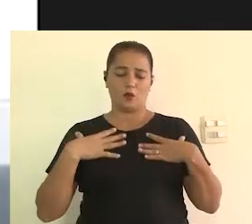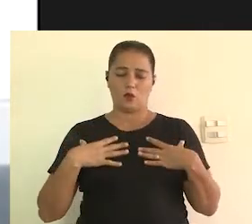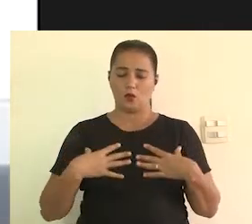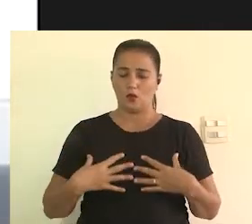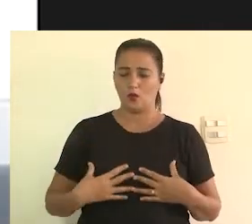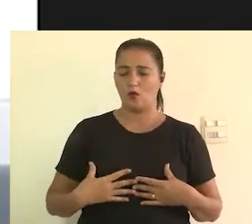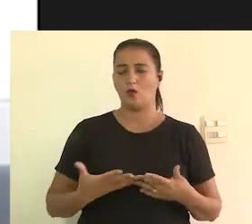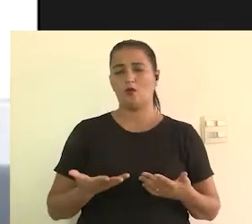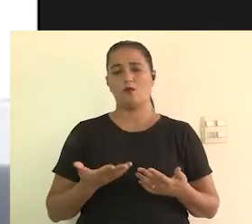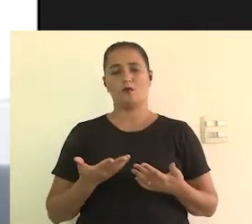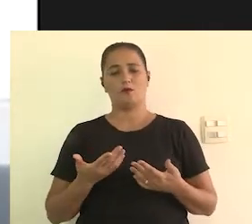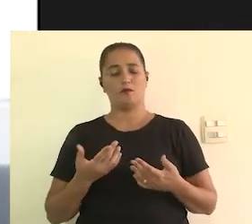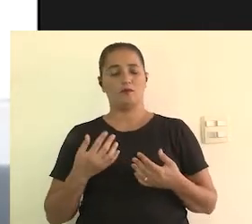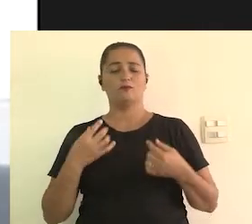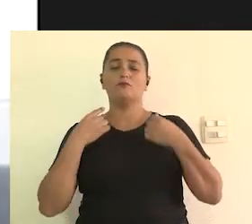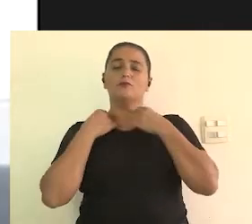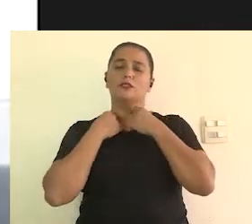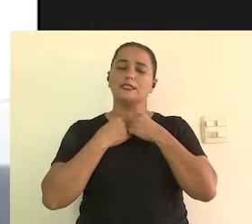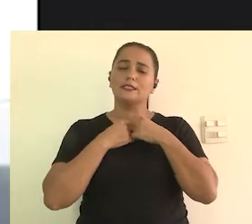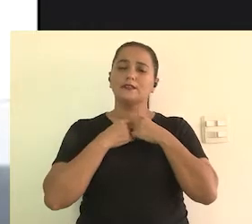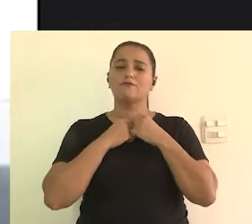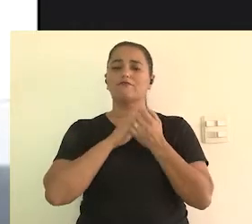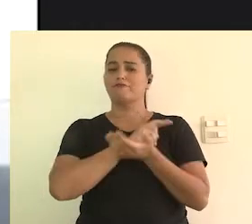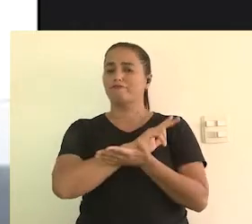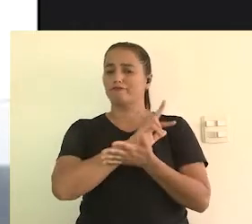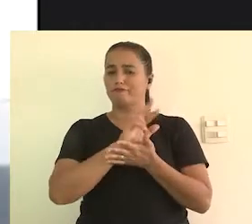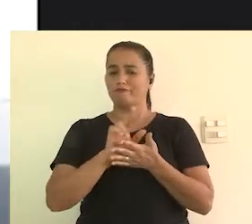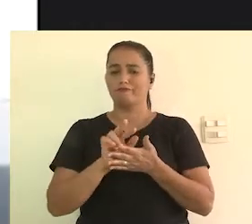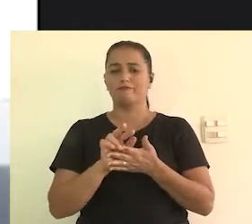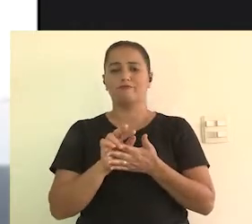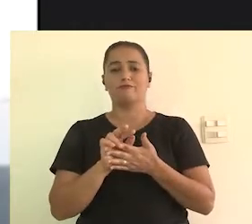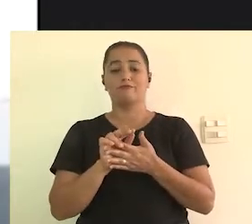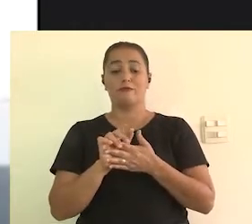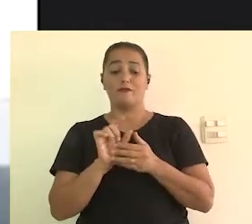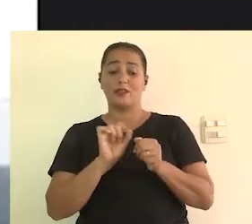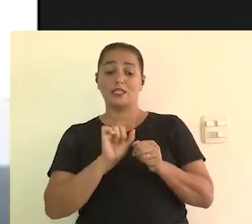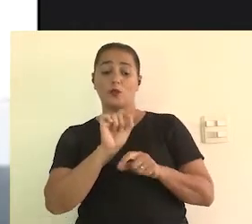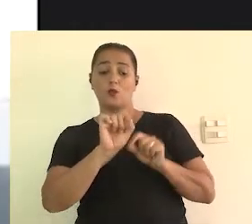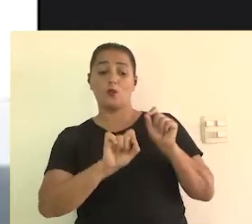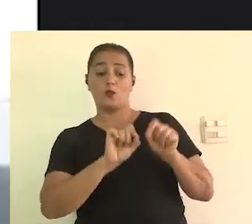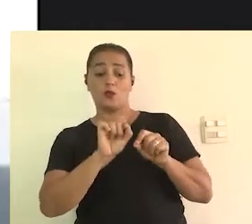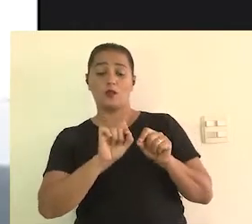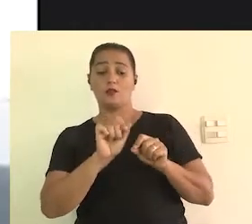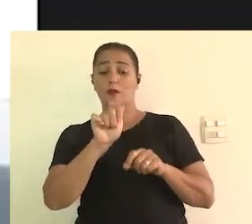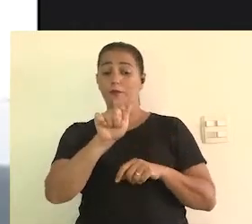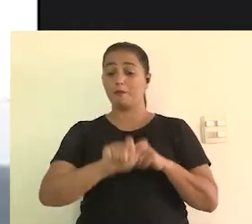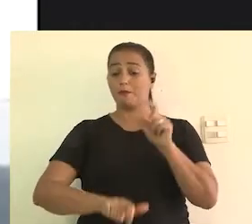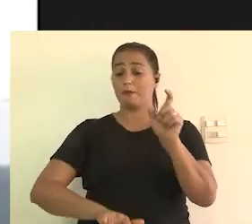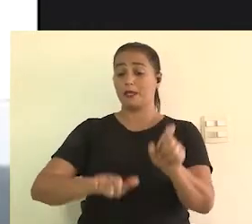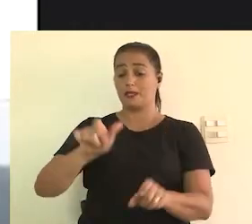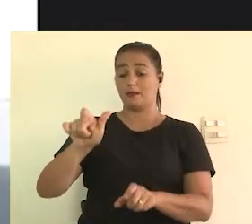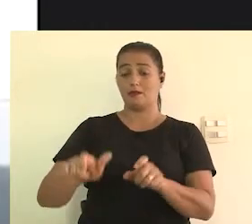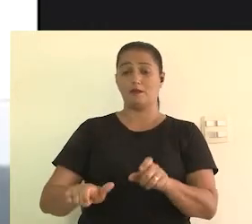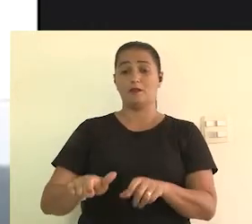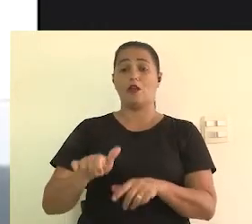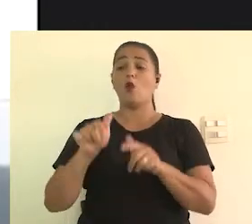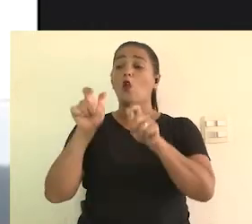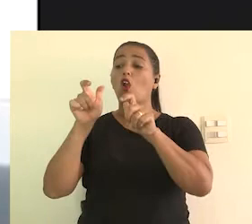descrever características físicas, as vestimentas, os acessórios,